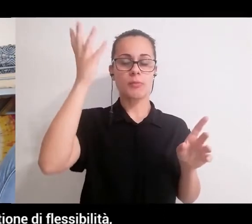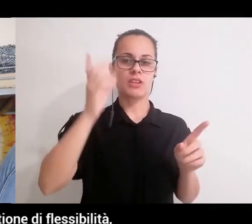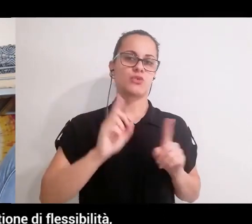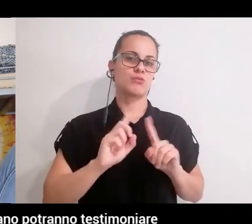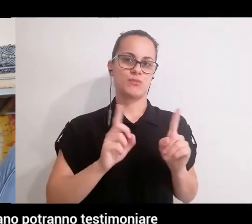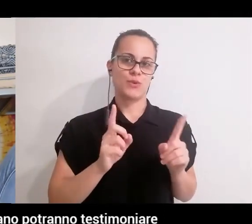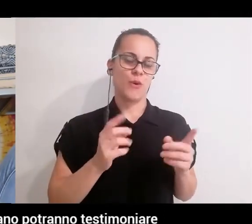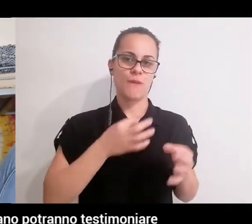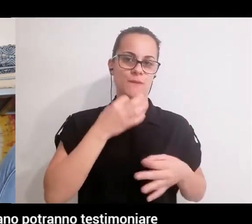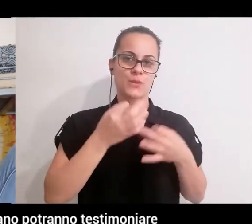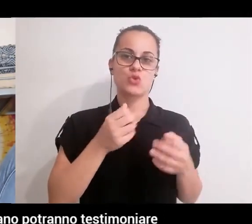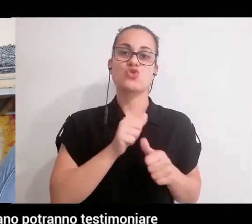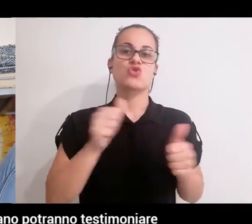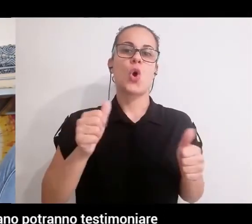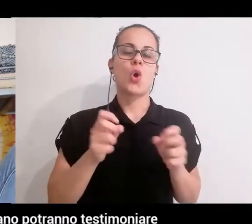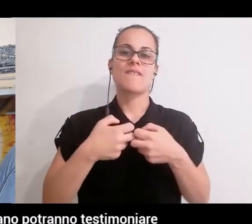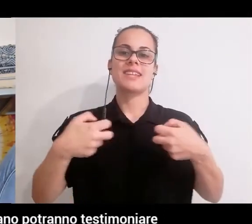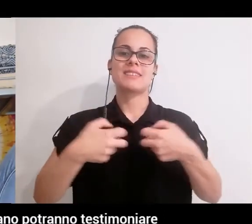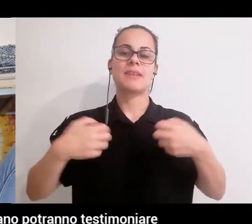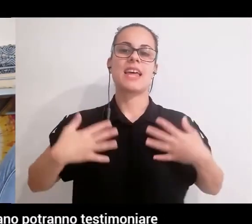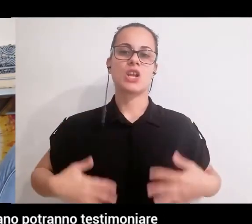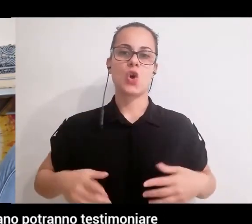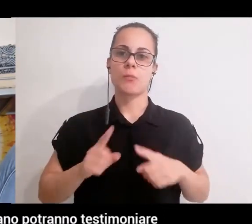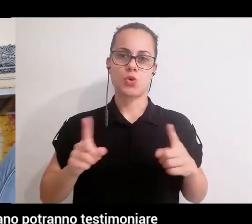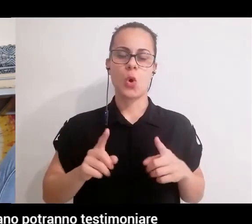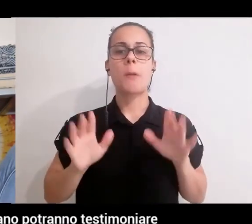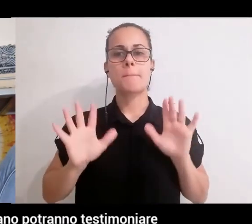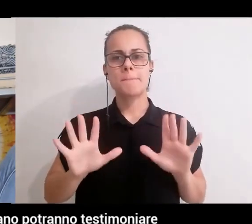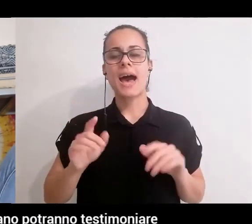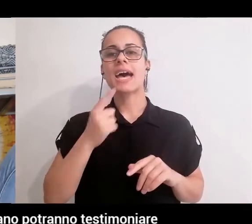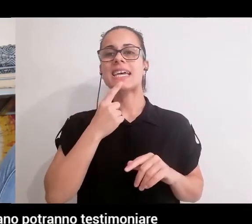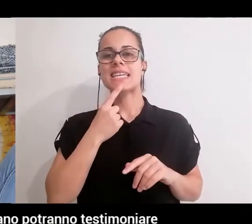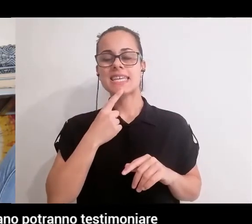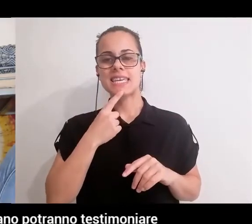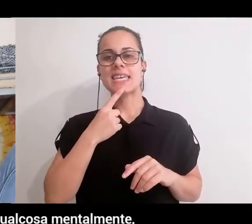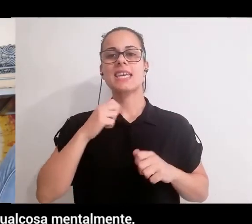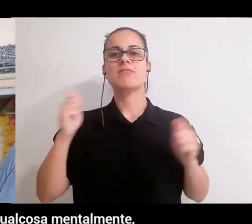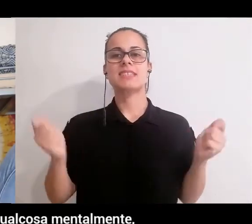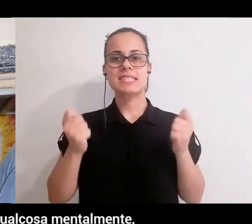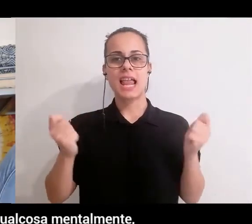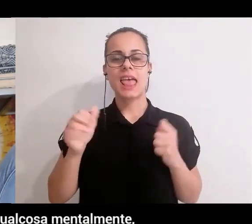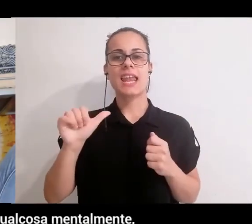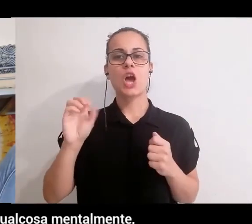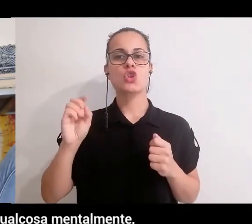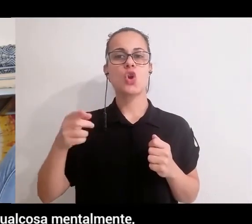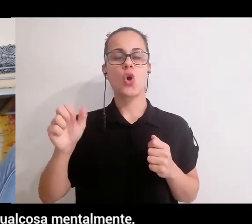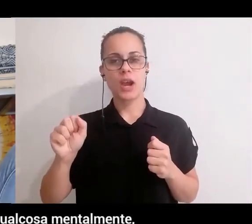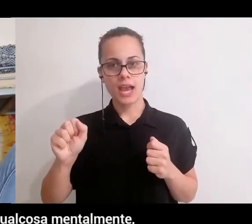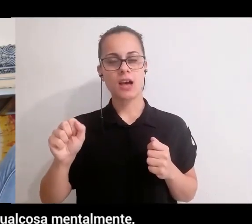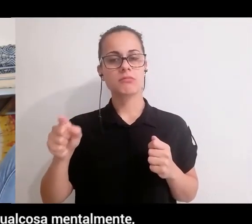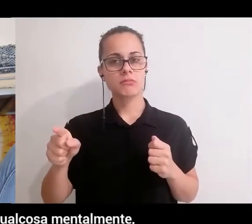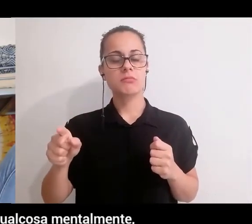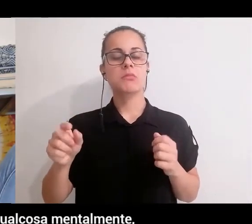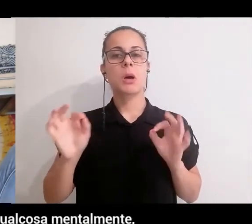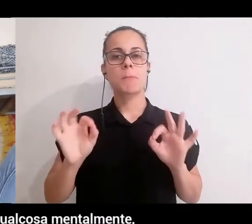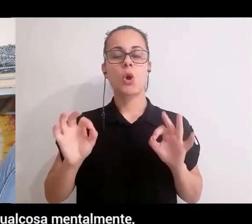flessibilità però effettivamente tutti quelli che praticano potranno testimoniare che tutte le volte che